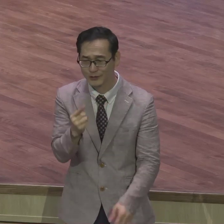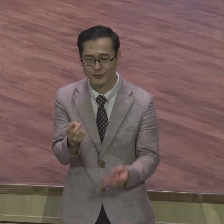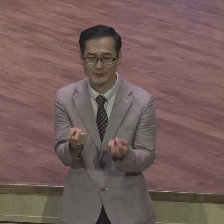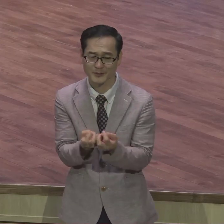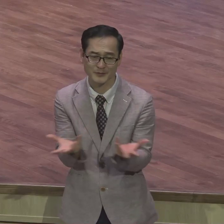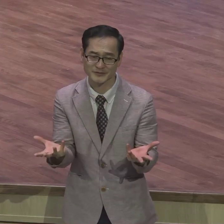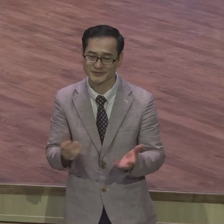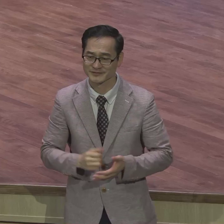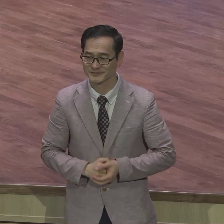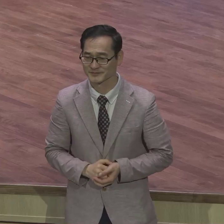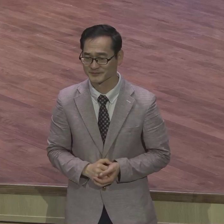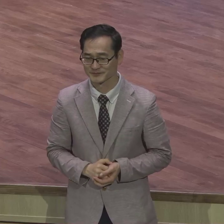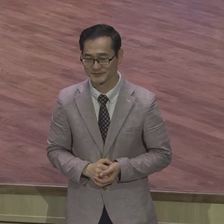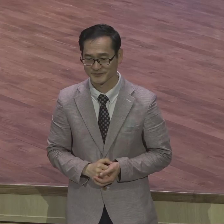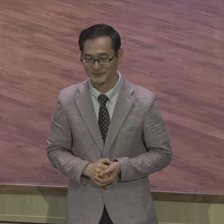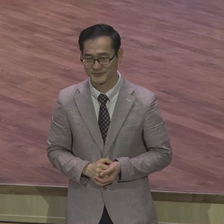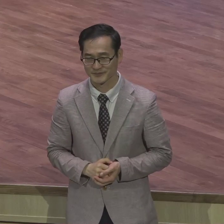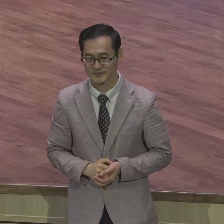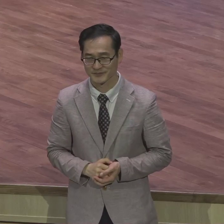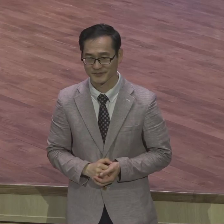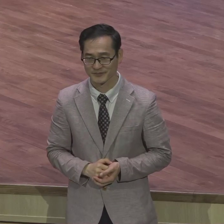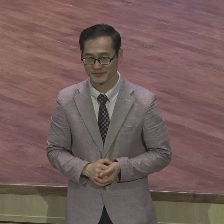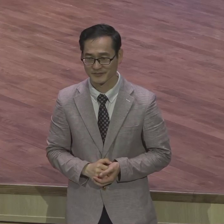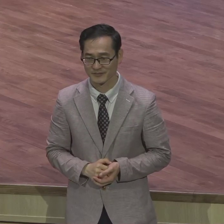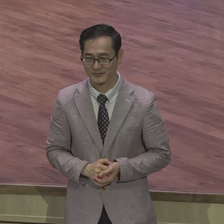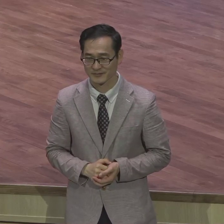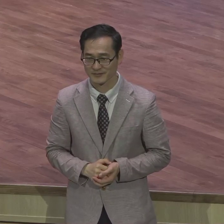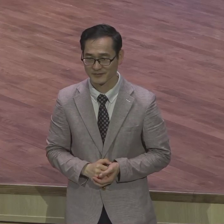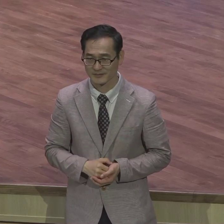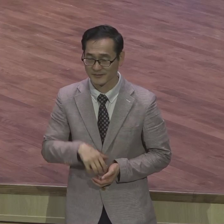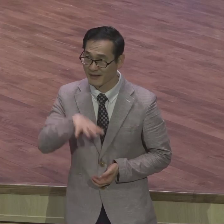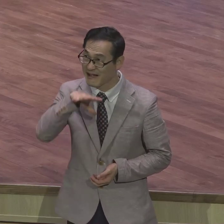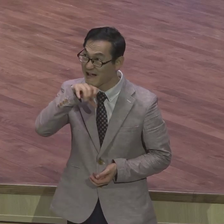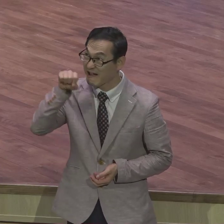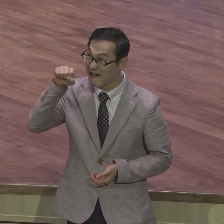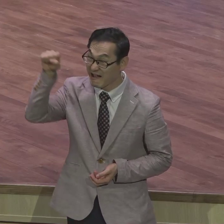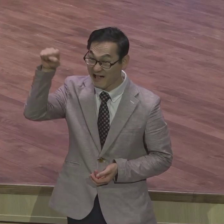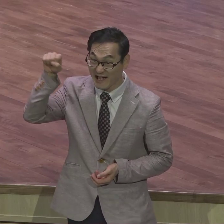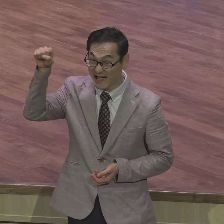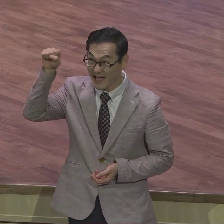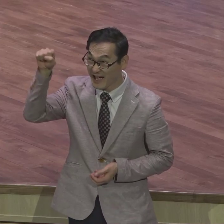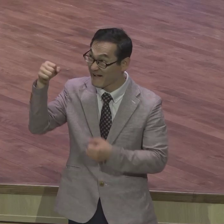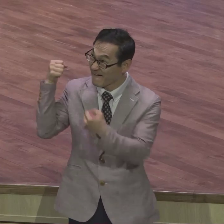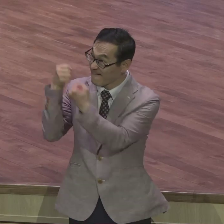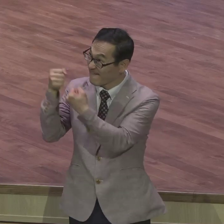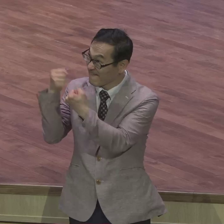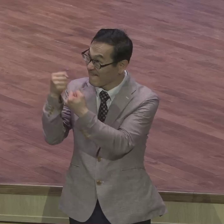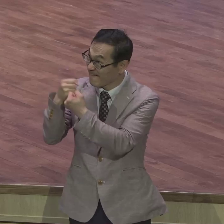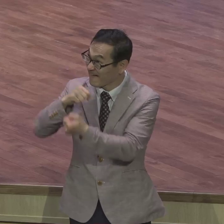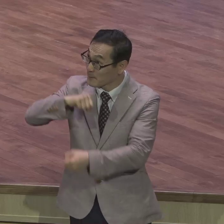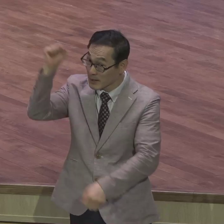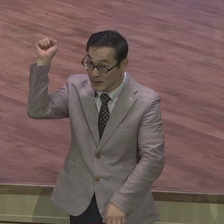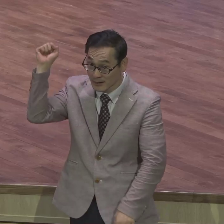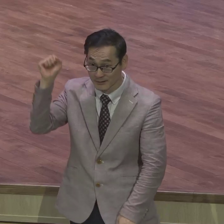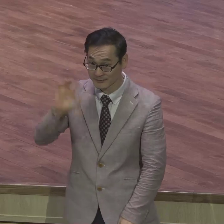그건 항의할 성질의 것이 아니에요 대통령 마음이에요 아멘